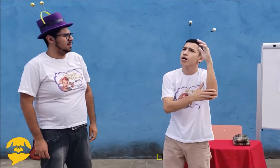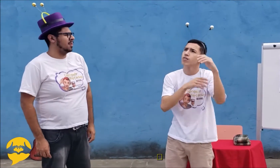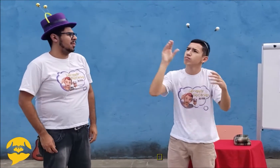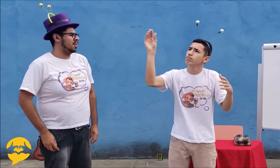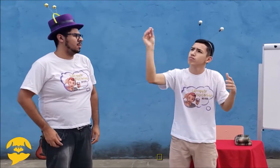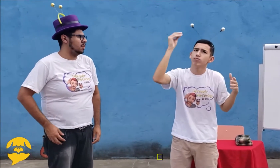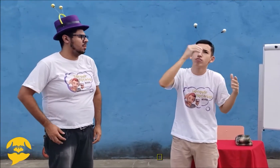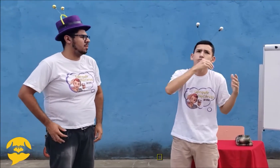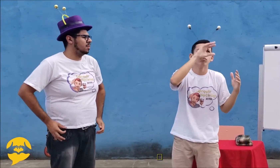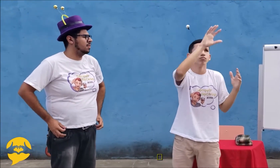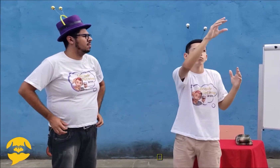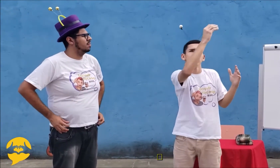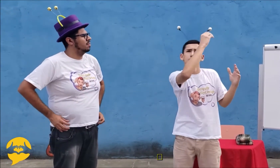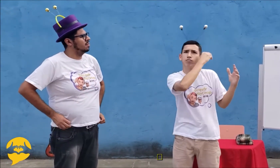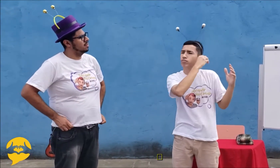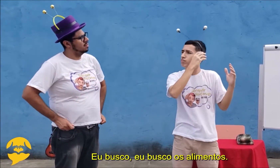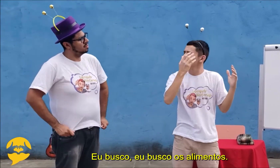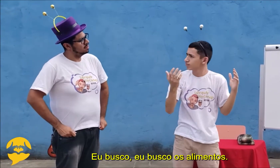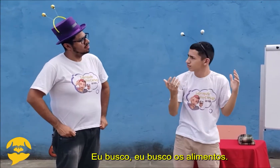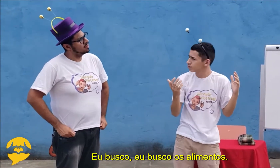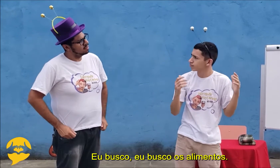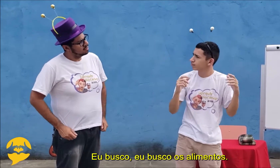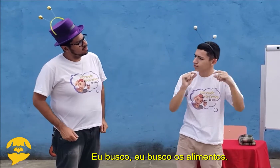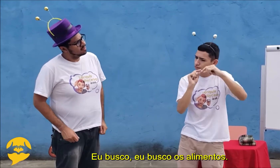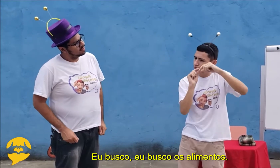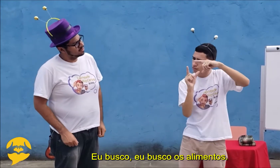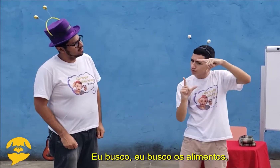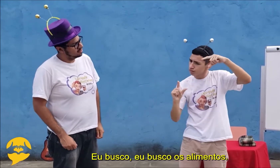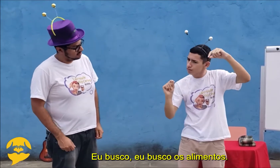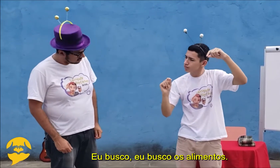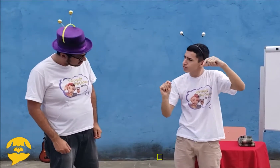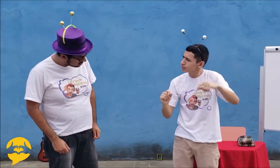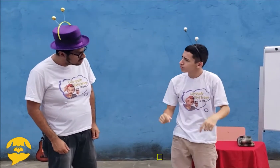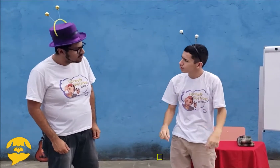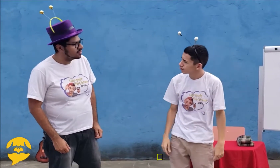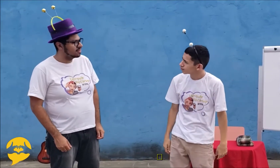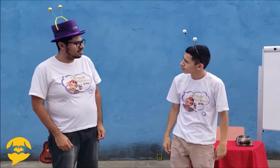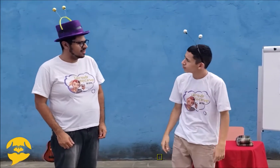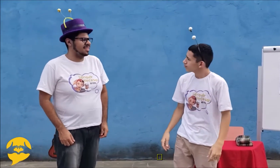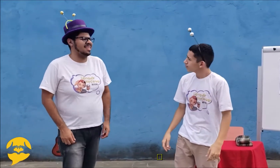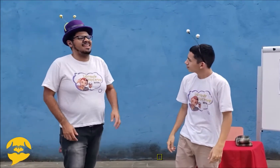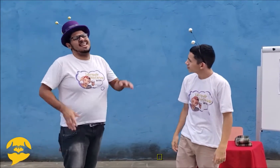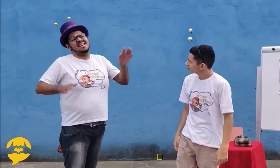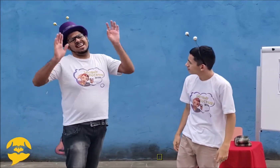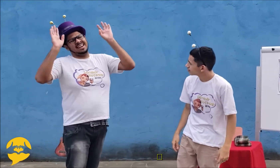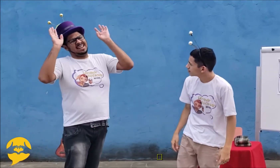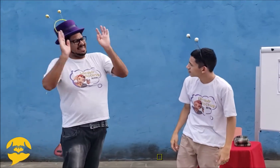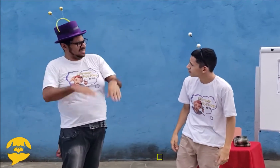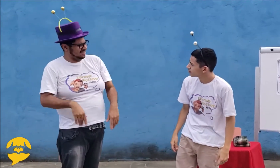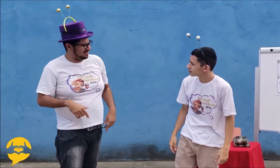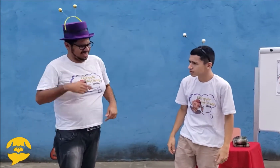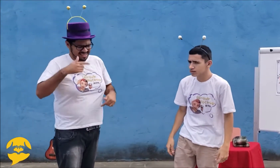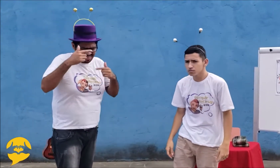L. Ergue um braço, depois o outro. Ela está. Eu busco os alimentos. Carlos ergue os braços e baixa as mãos abertas. Ah,